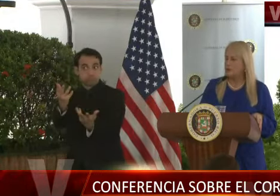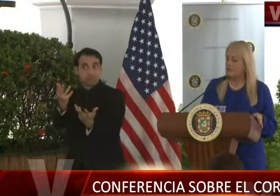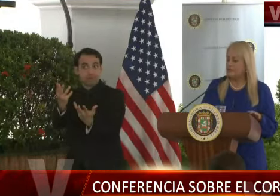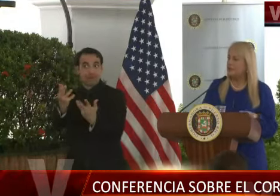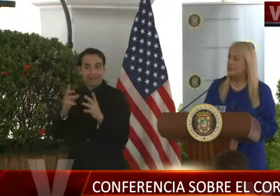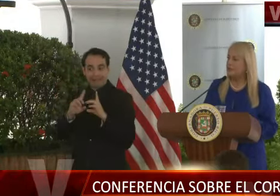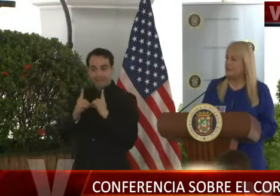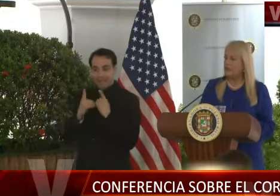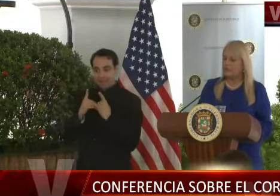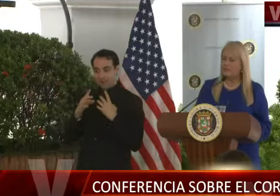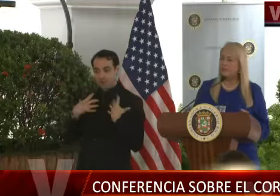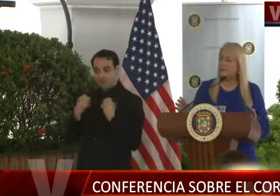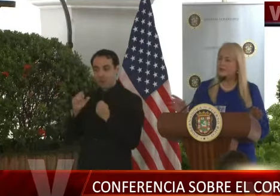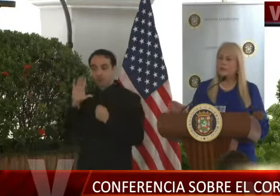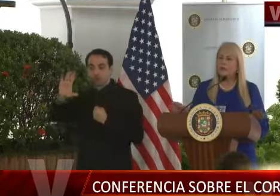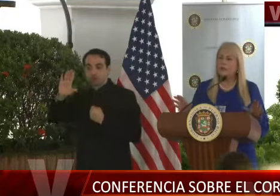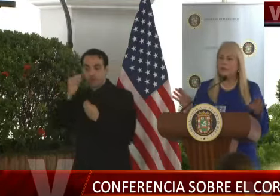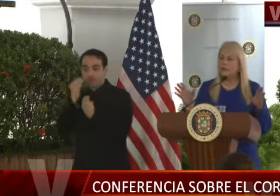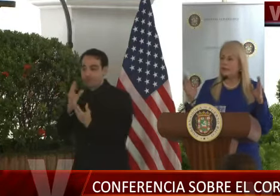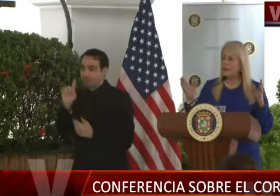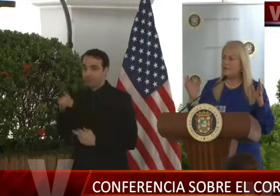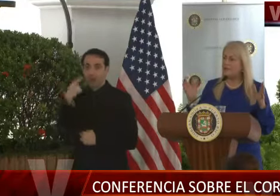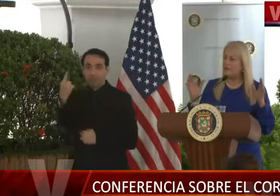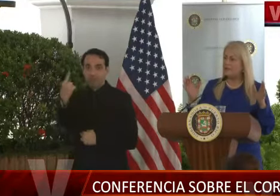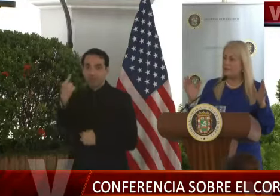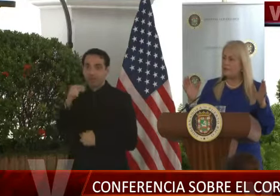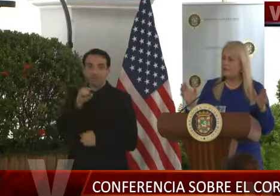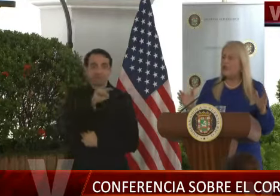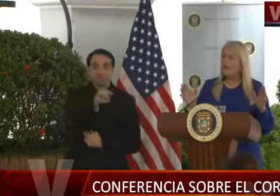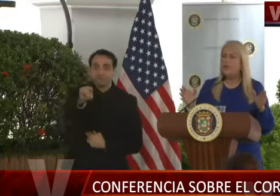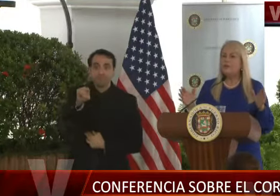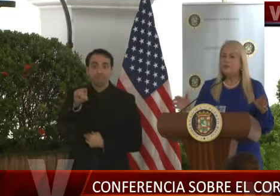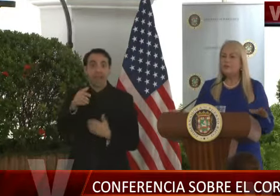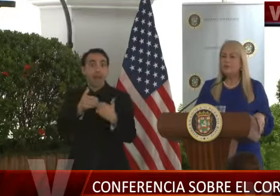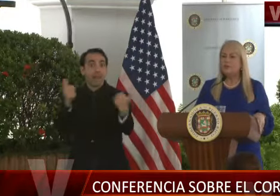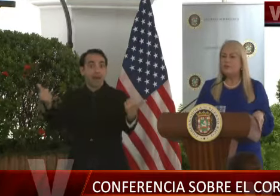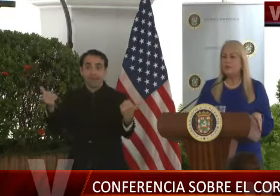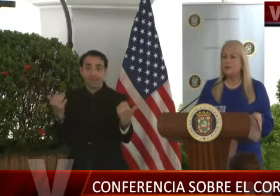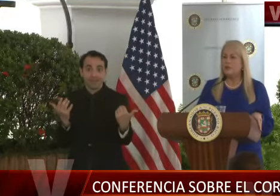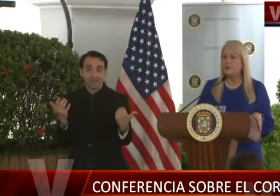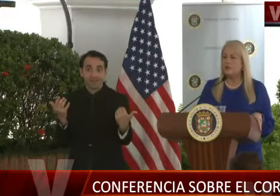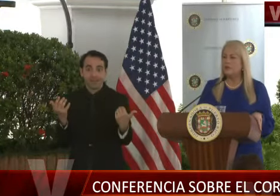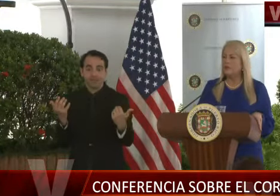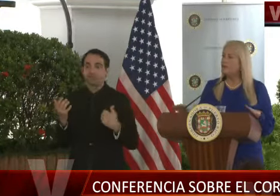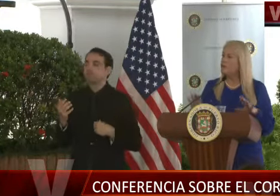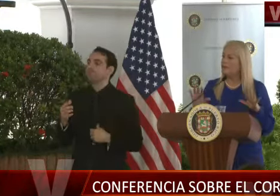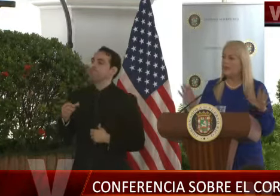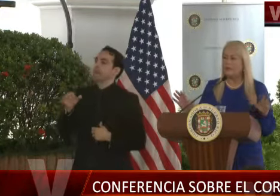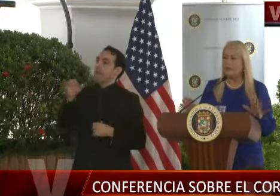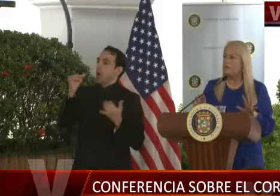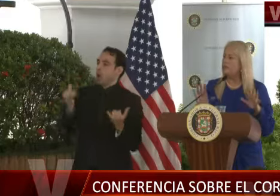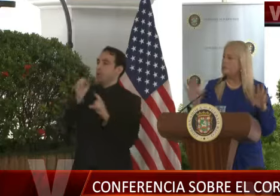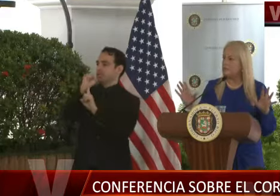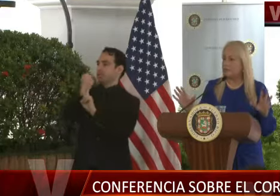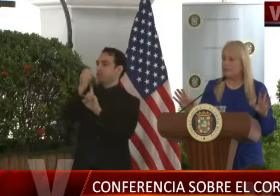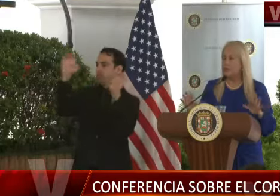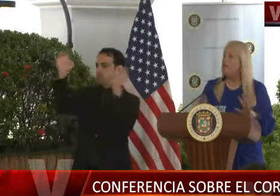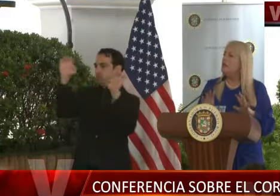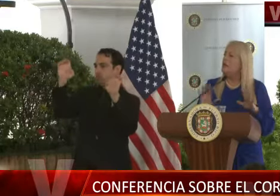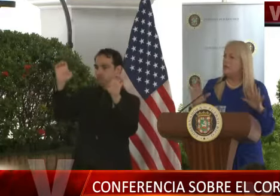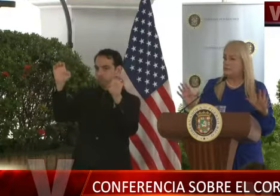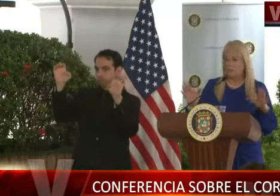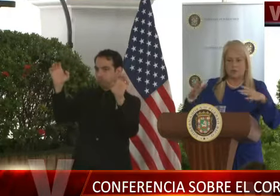de Salud. No, precisamente, gracias por la pregunta, a eso nos referimos. En una situación de emergencia como esta no pueden haber muchas